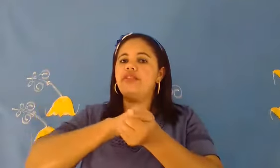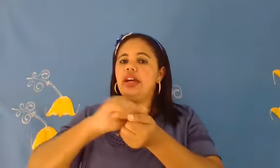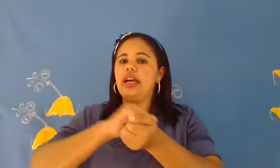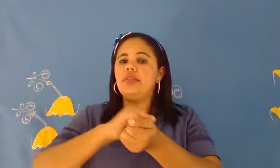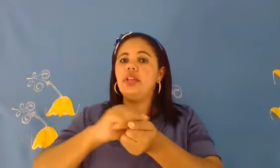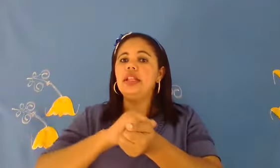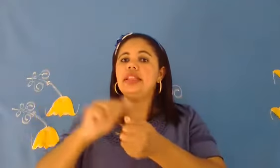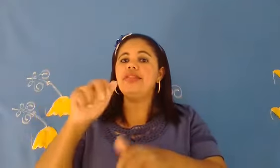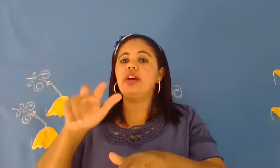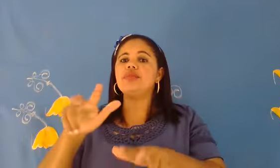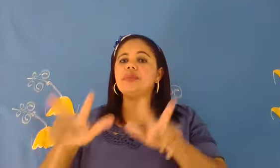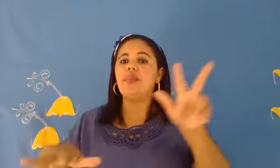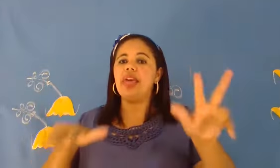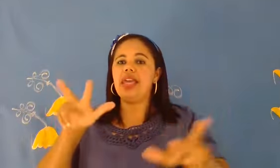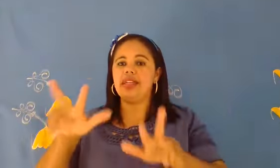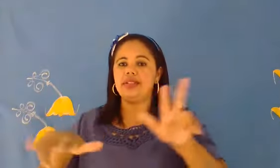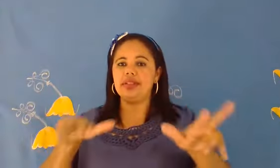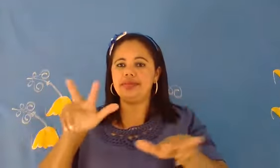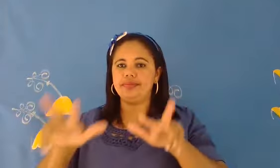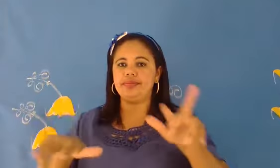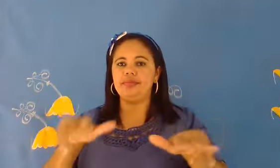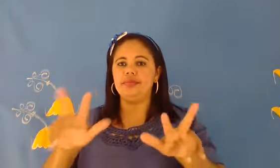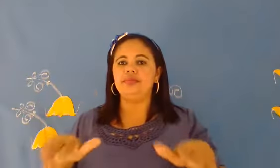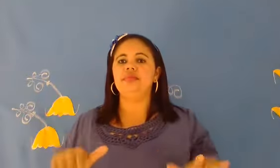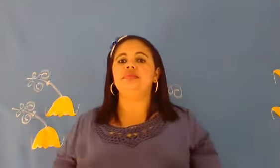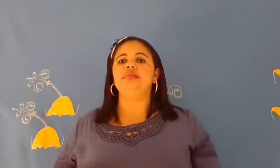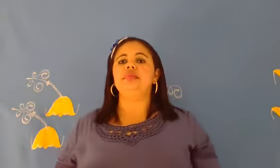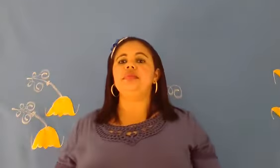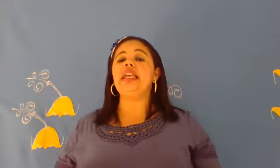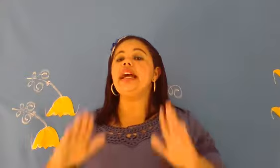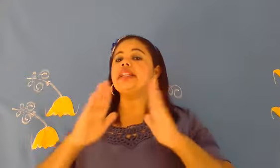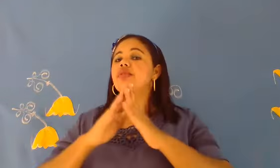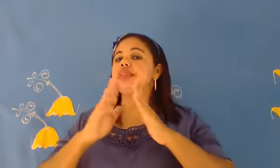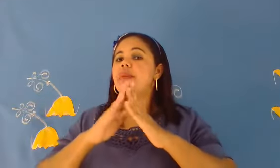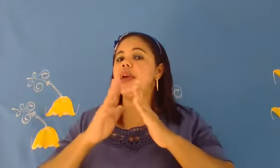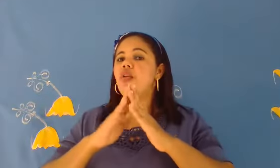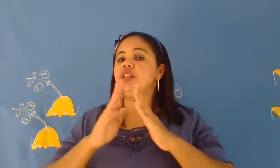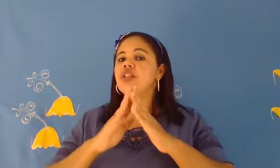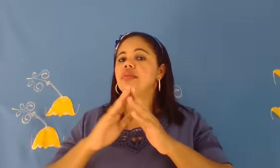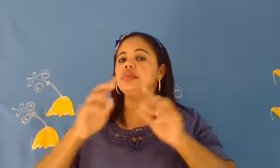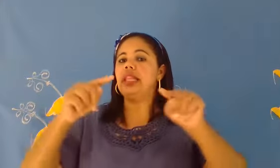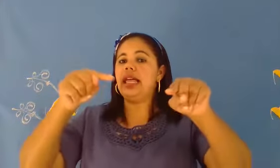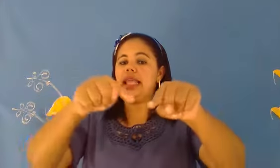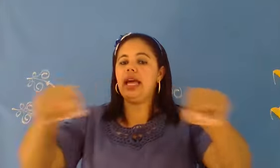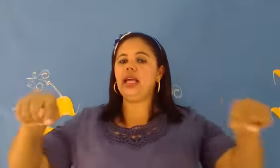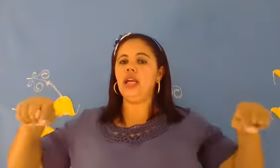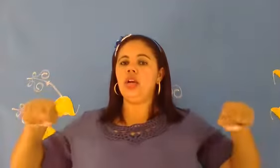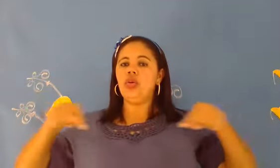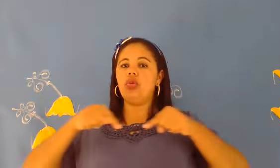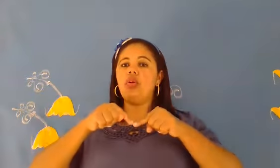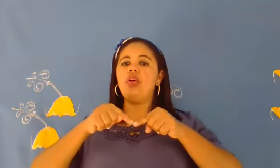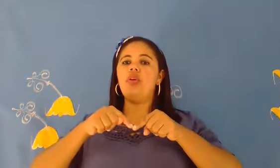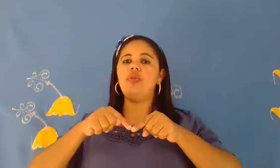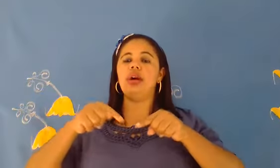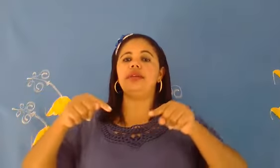lavar. Lavar os pés. E a casa do sapo é onde? Na lagoa.